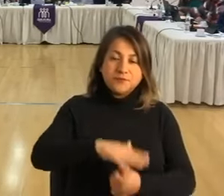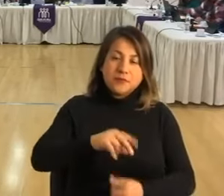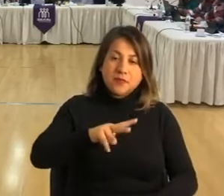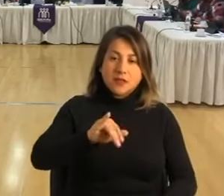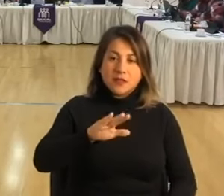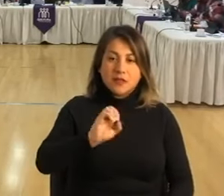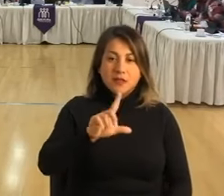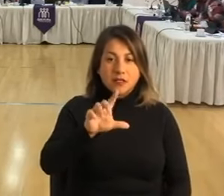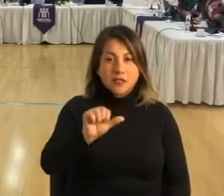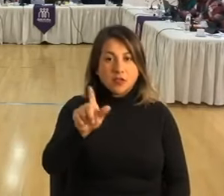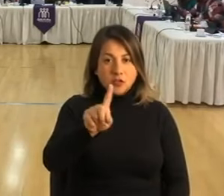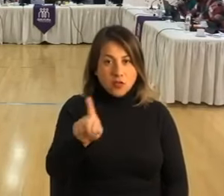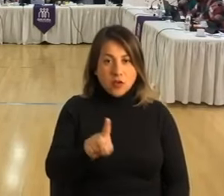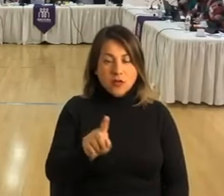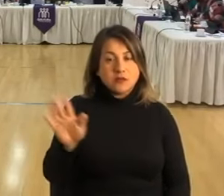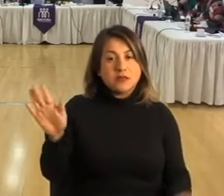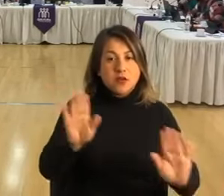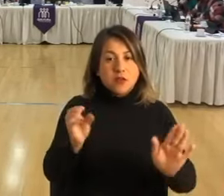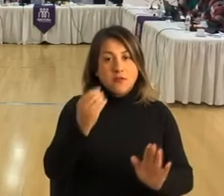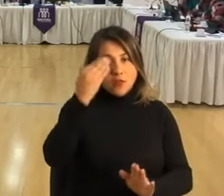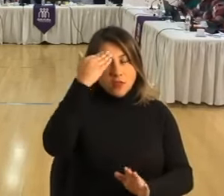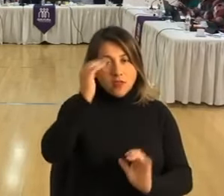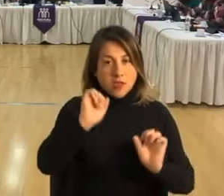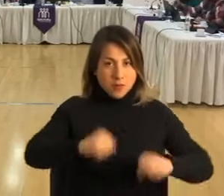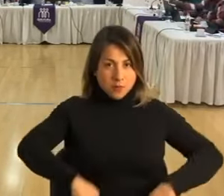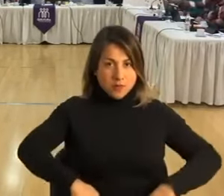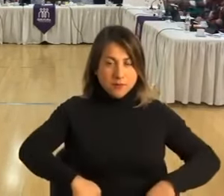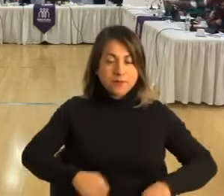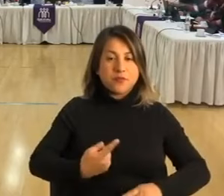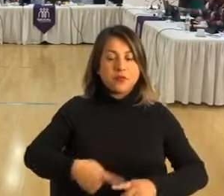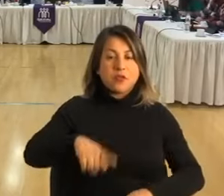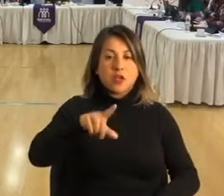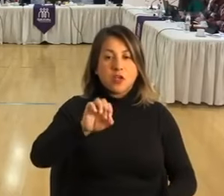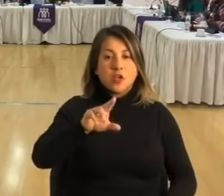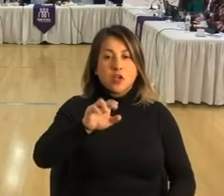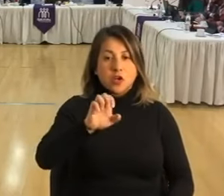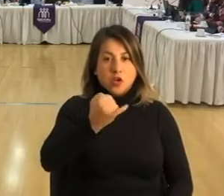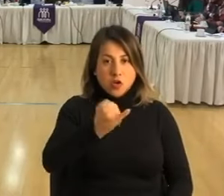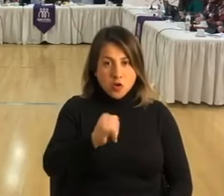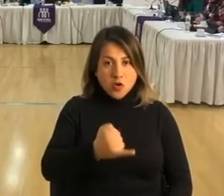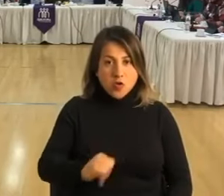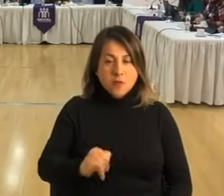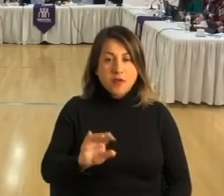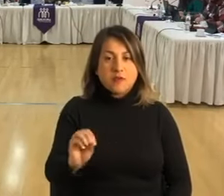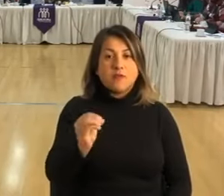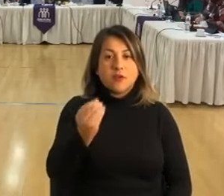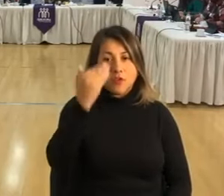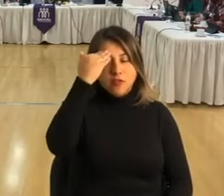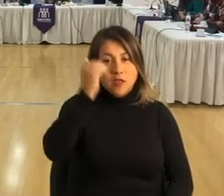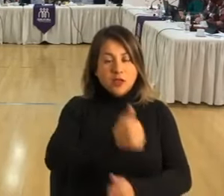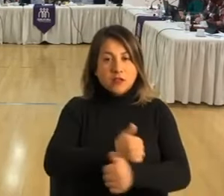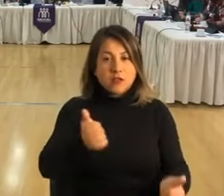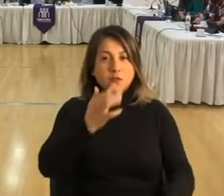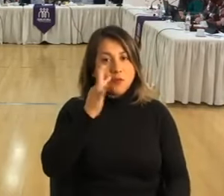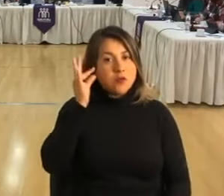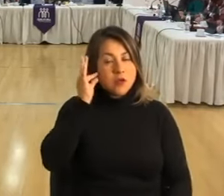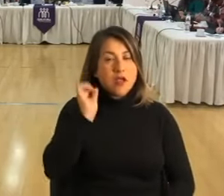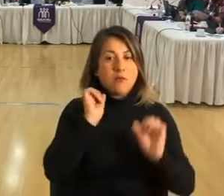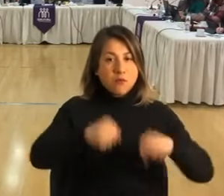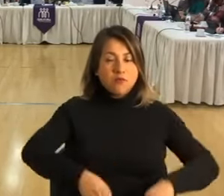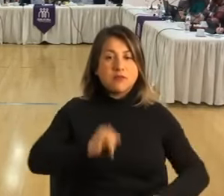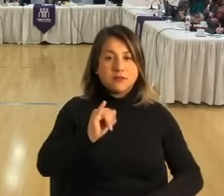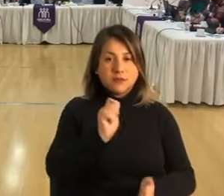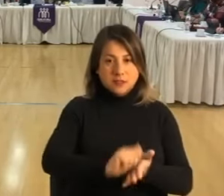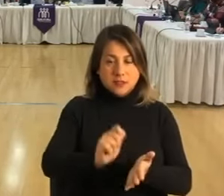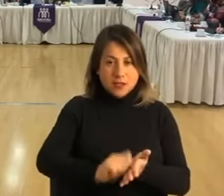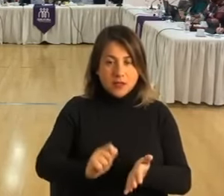Nicolás Quirós. Hola, buen día. Apruebo. Consejera Gonzalo López. Hola, buenos días a todos y a todas. Sí, apruebo,